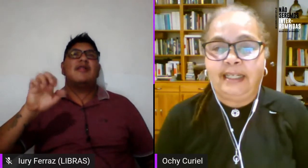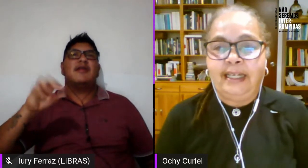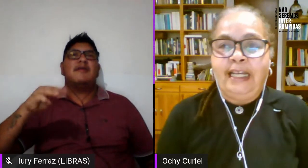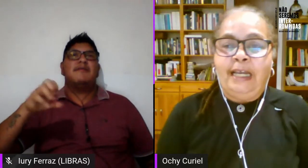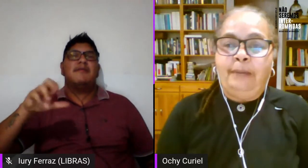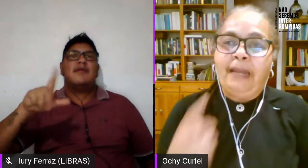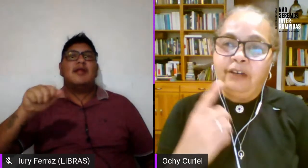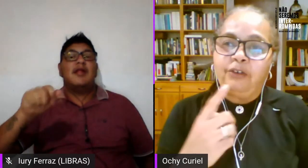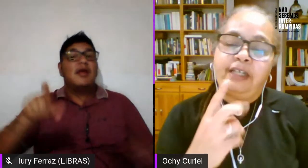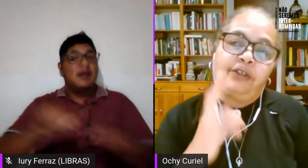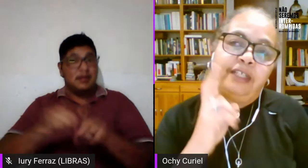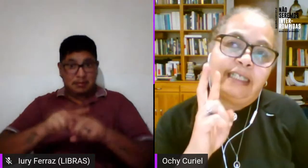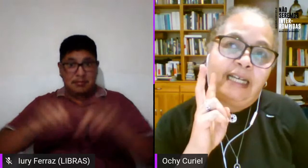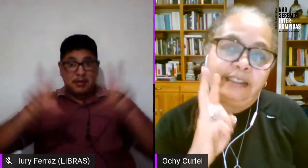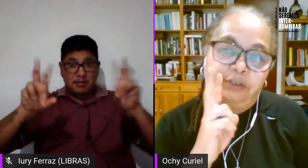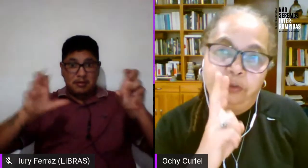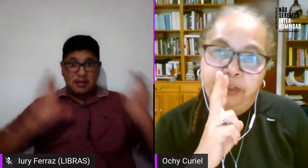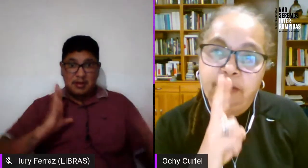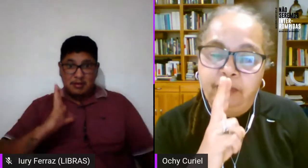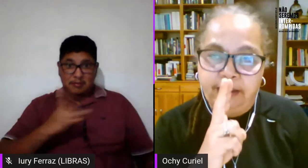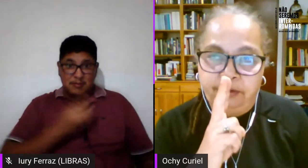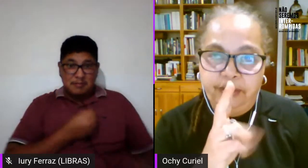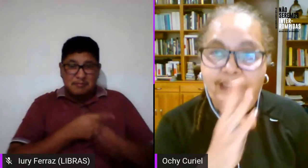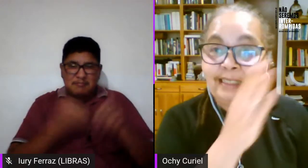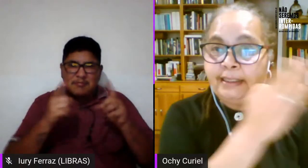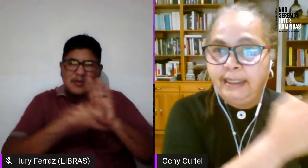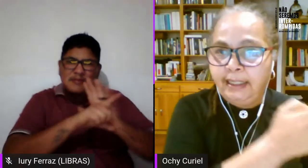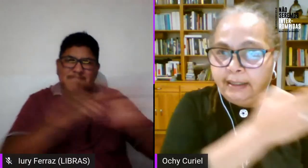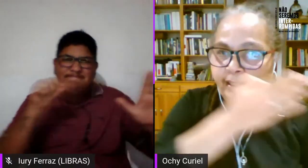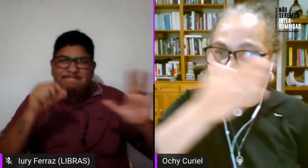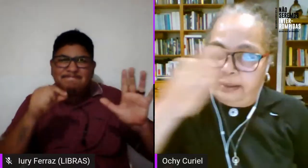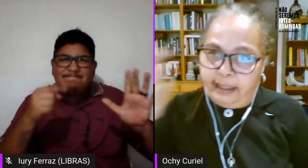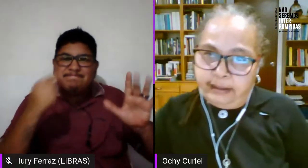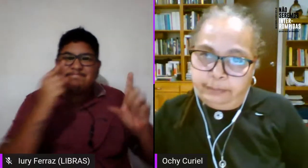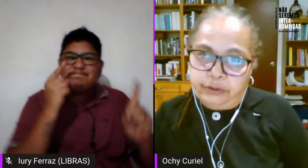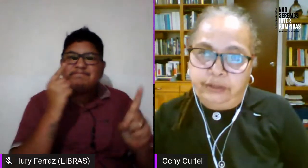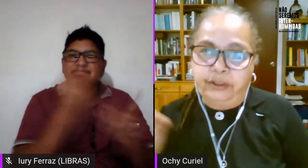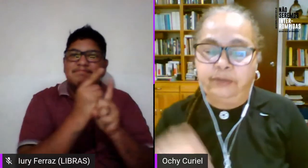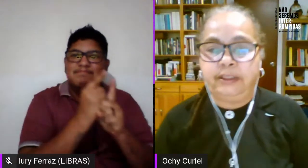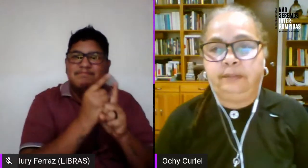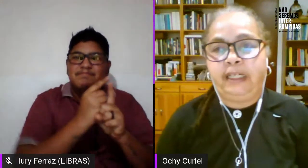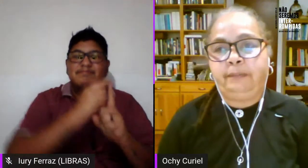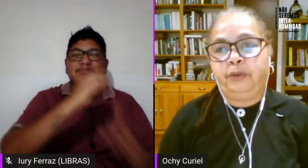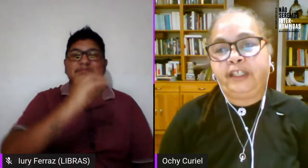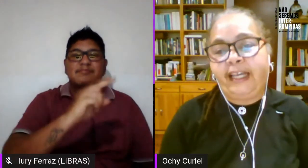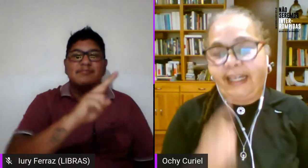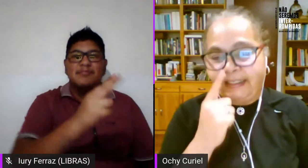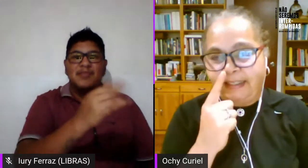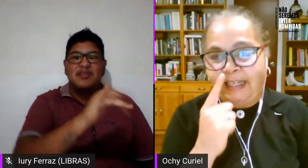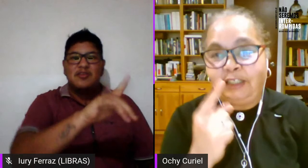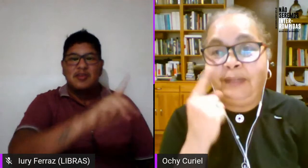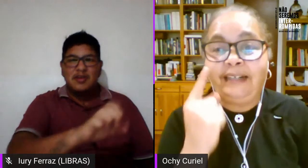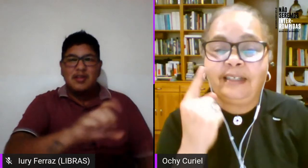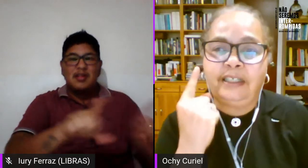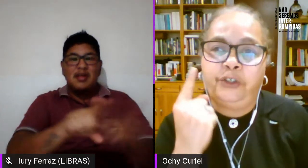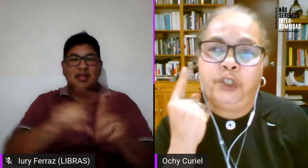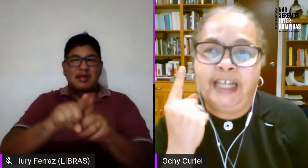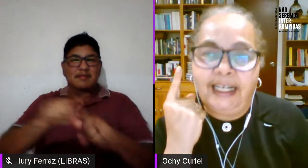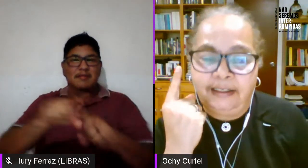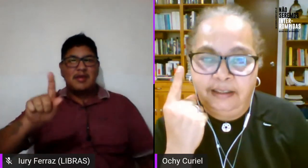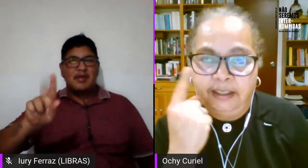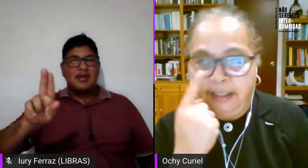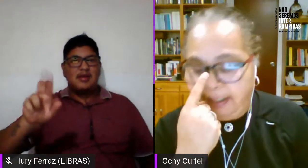tema trans pero quiero destacar estos dos encuentros el de Chile y el de posterior de Guatemala porque es a nivel